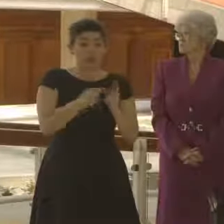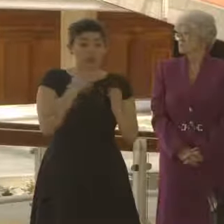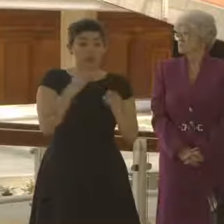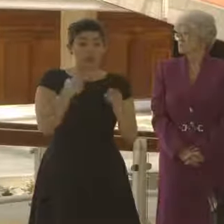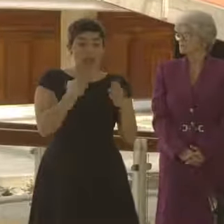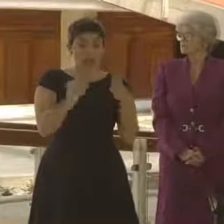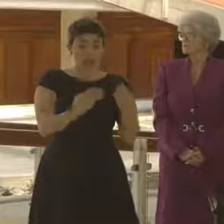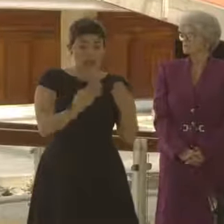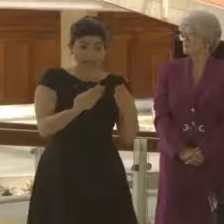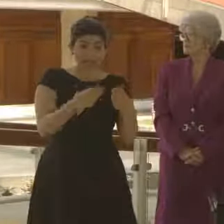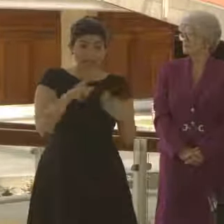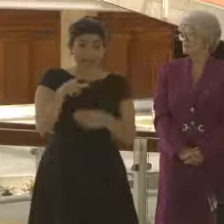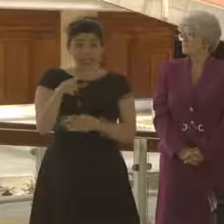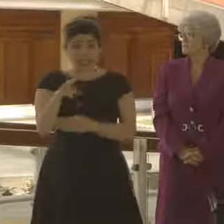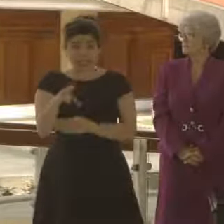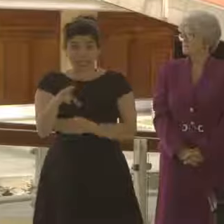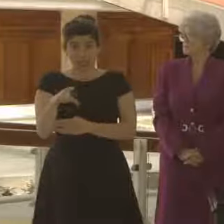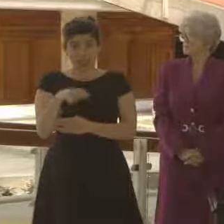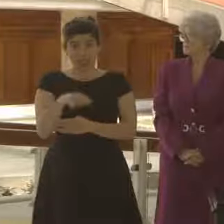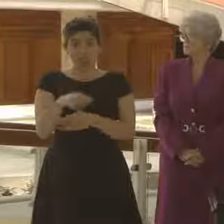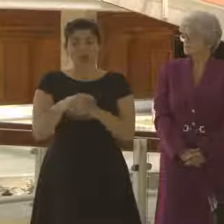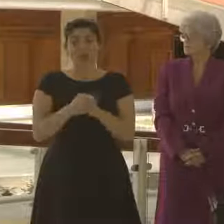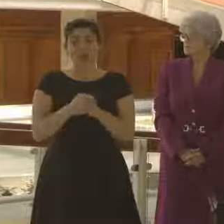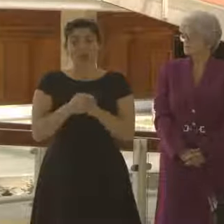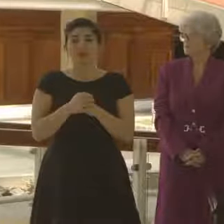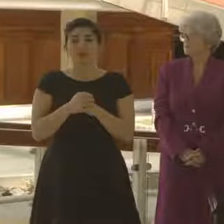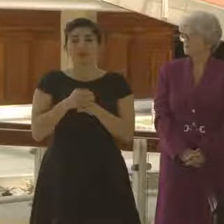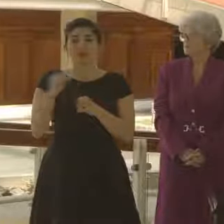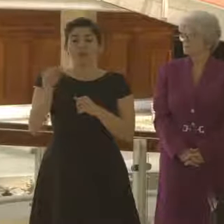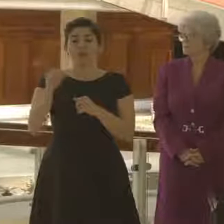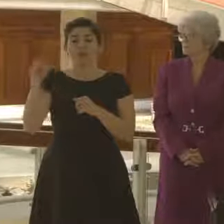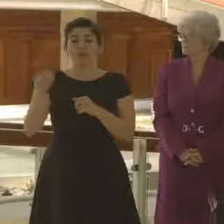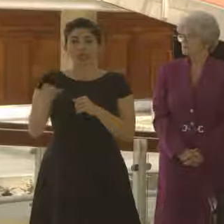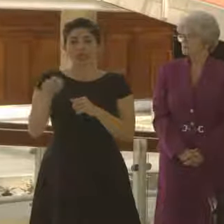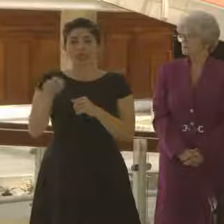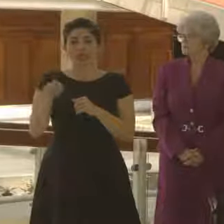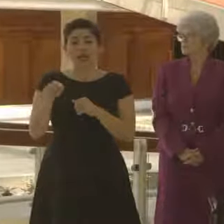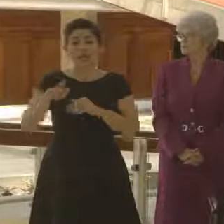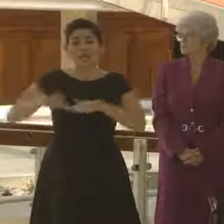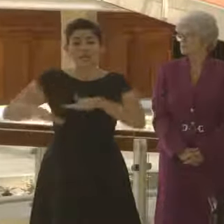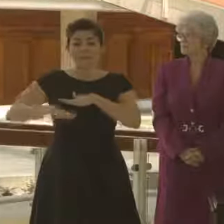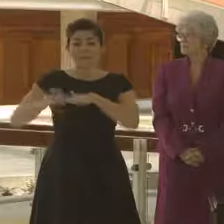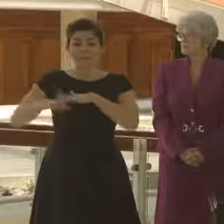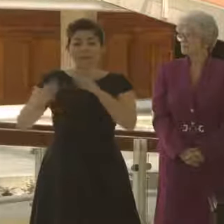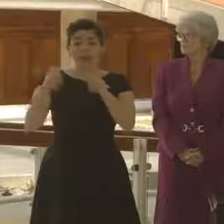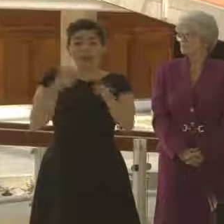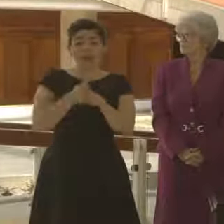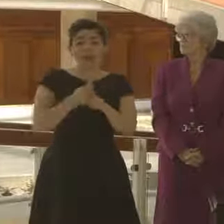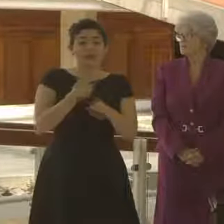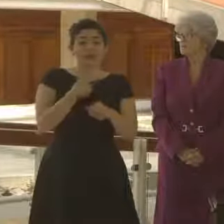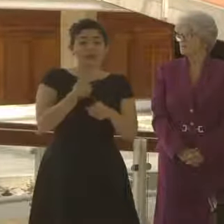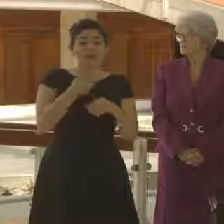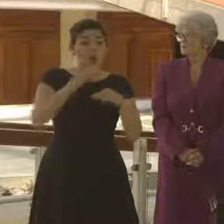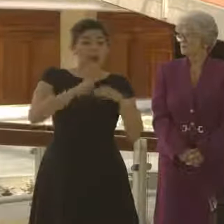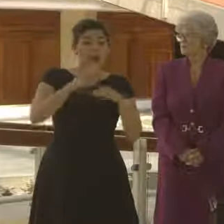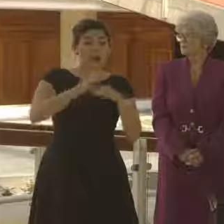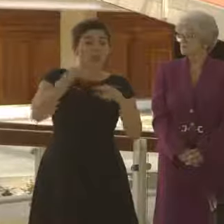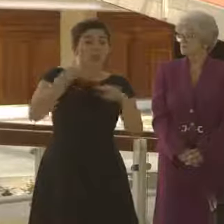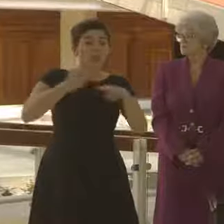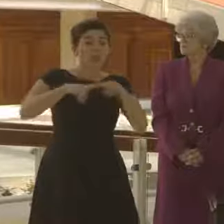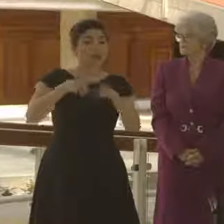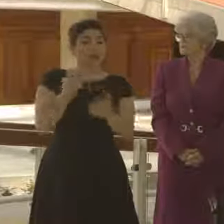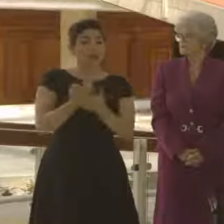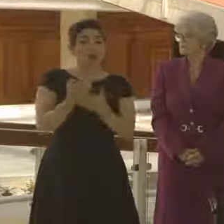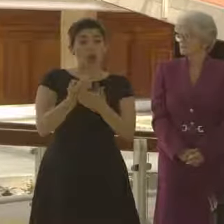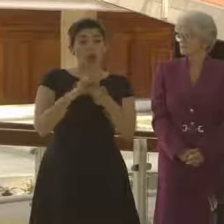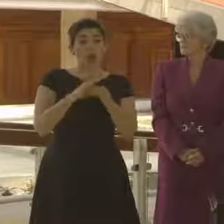de bachillerato y licenciatura. Porcentaje de base sobre sobresueldos por compensación económica de